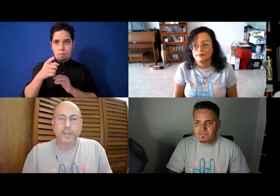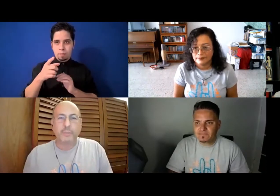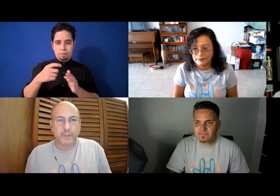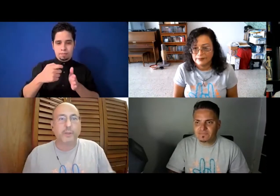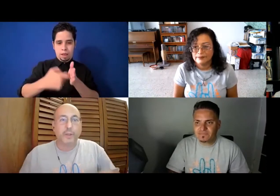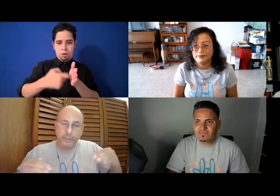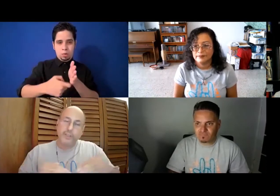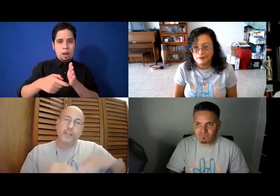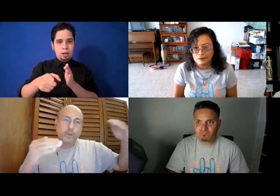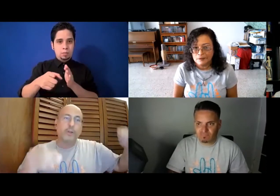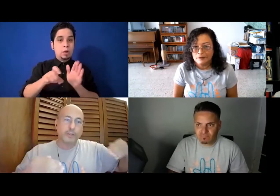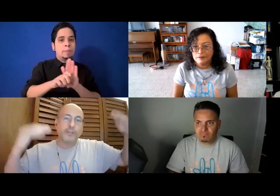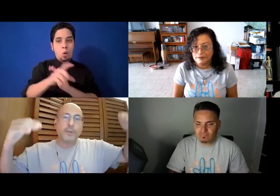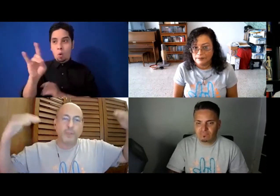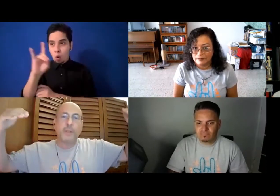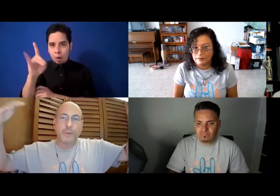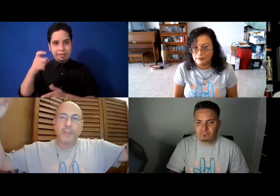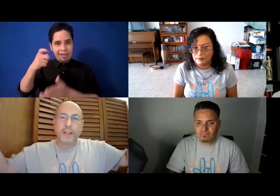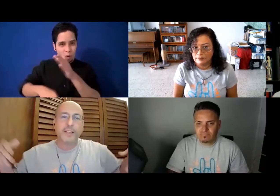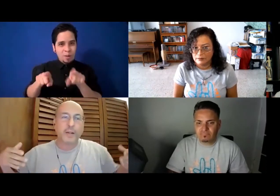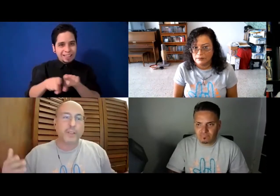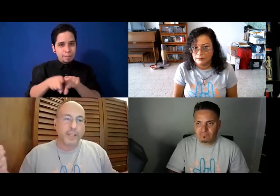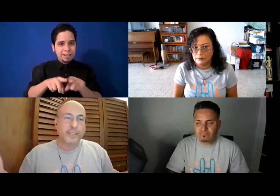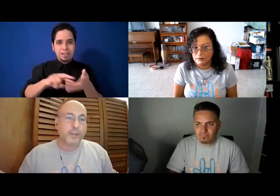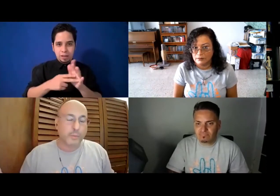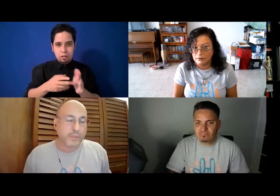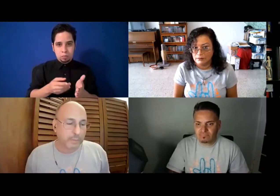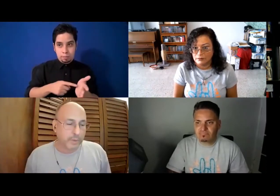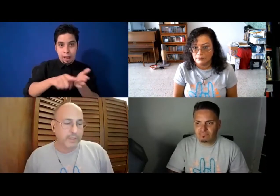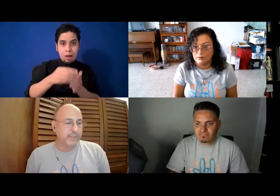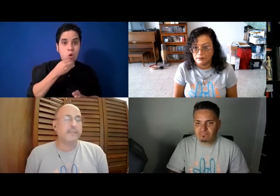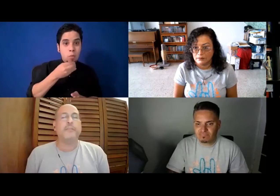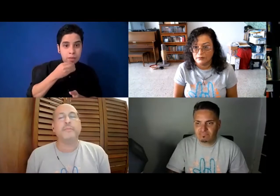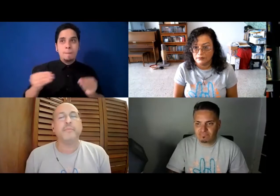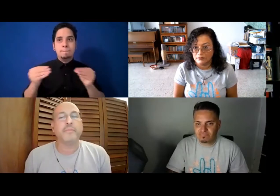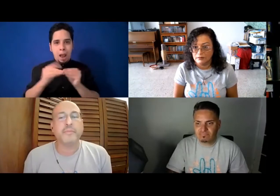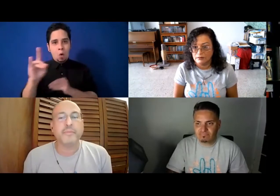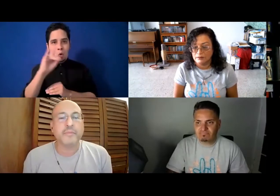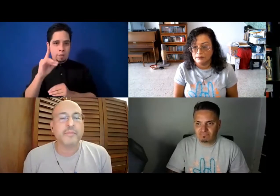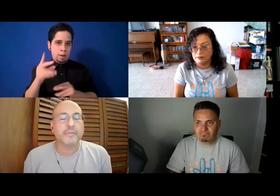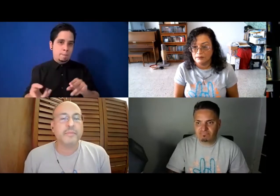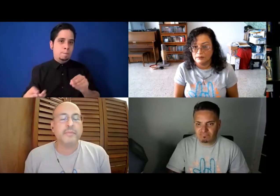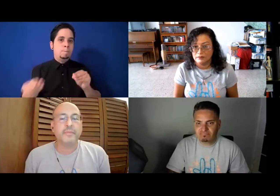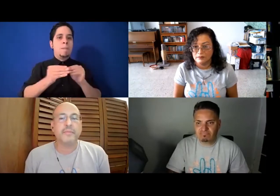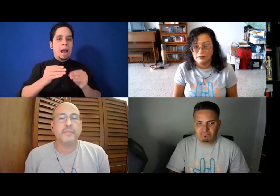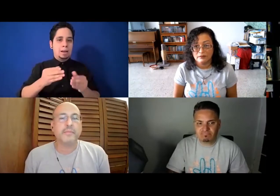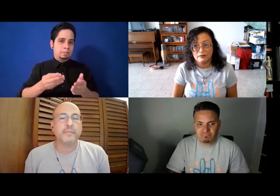alimentos, eso se multiplica a través de hacerlo muchas veces. Yo creo que es momento de hacer un llamado a los